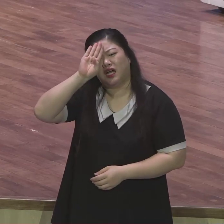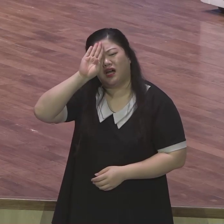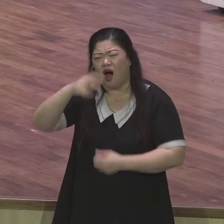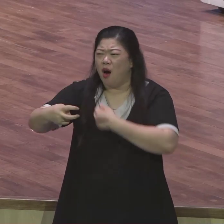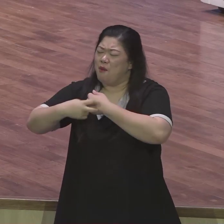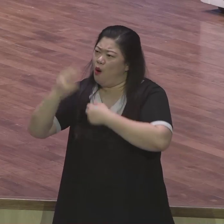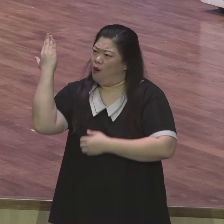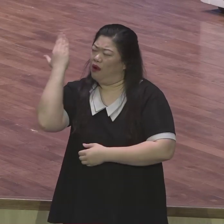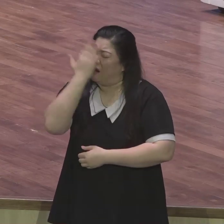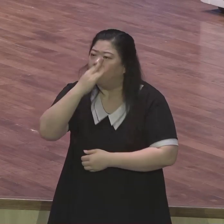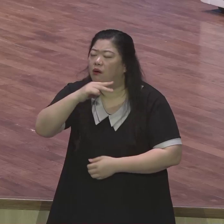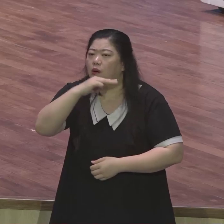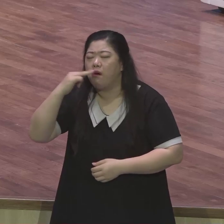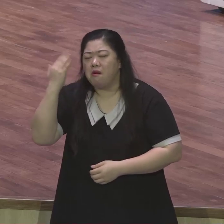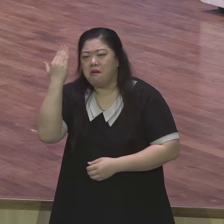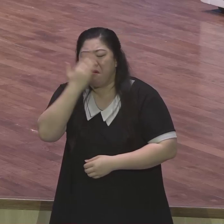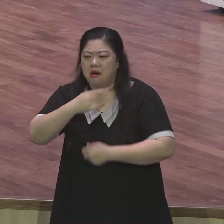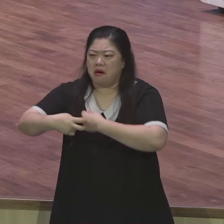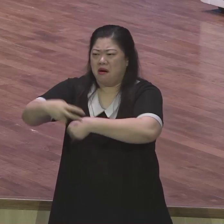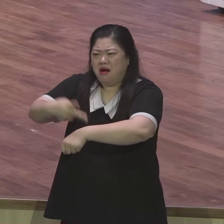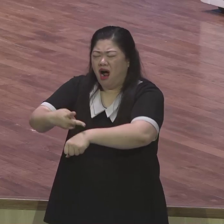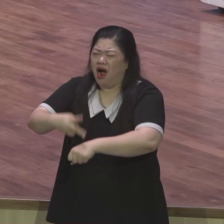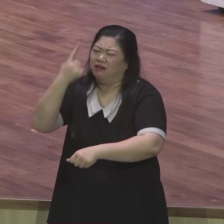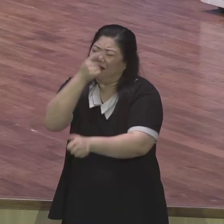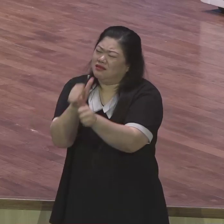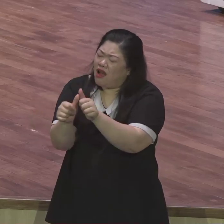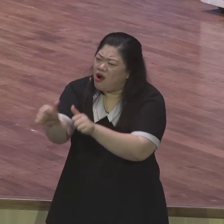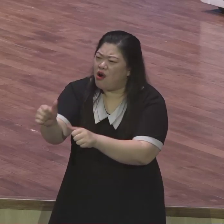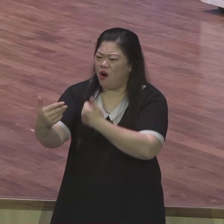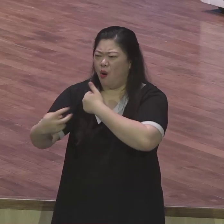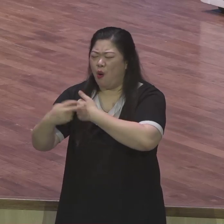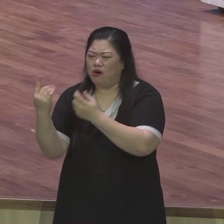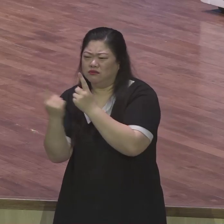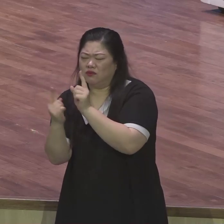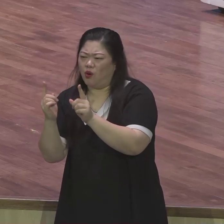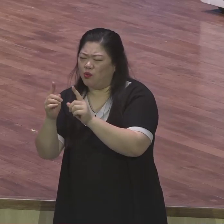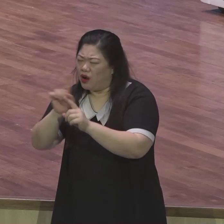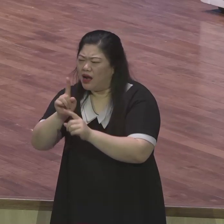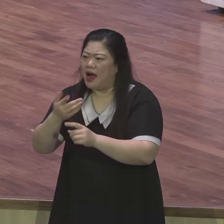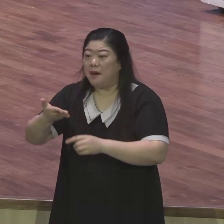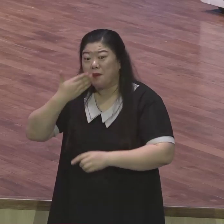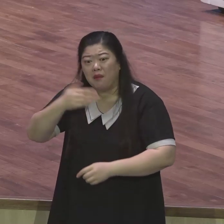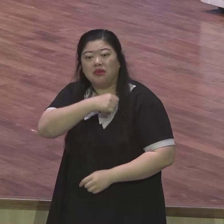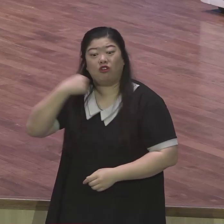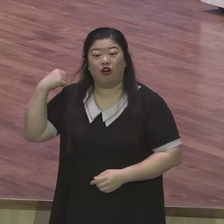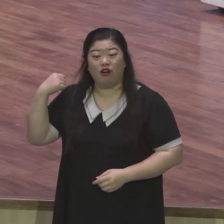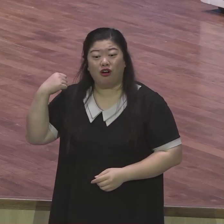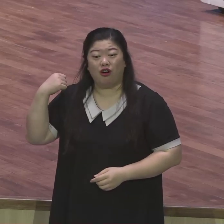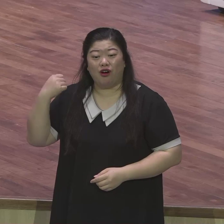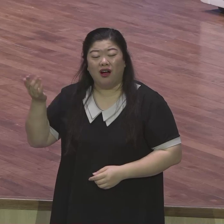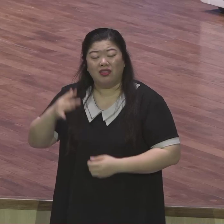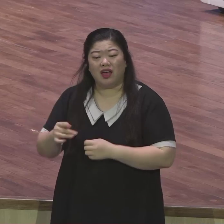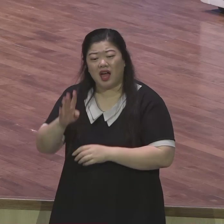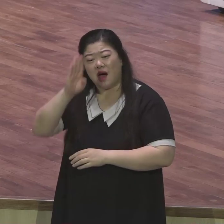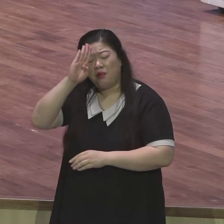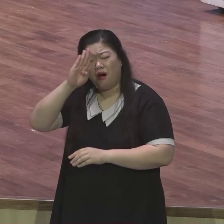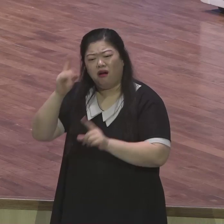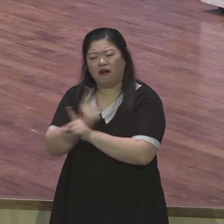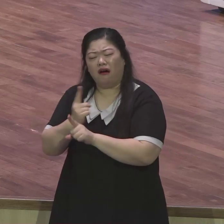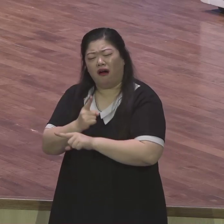향기 나요 의사 선생님이 너무 잘생겼어요 심지어 병원 밥이 맛없는데 거긴 밥도 맛있어요 근데 암만 못 고치면 그 병원은 나쁜 병원이에요